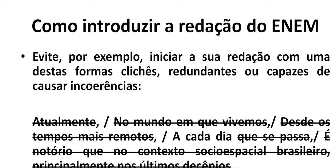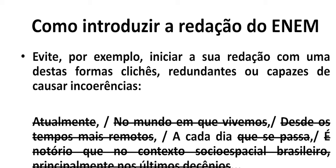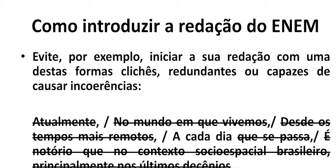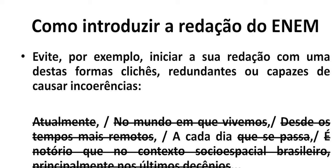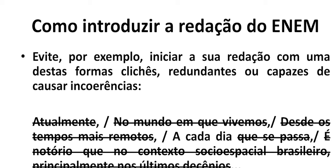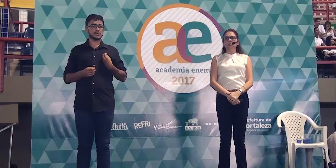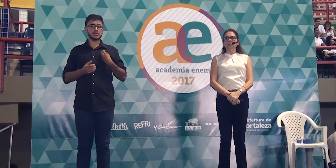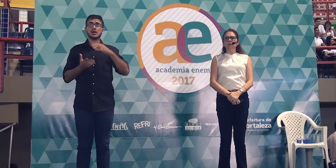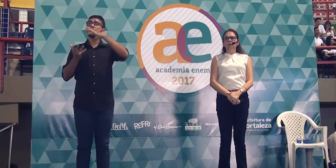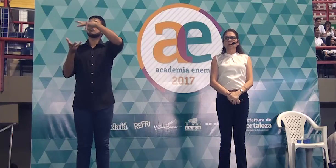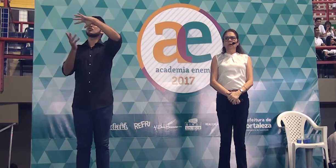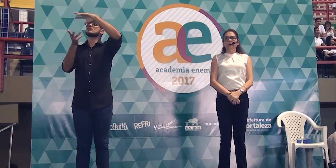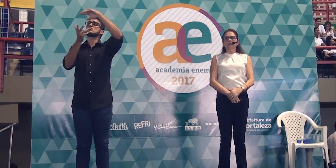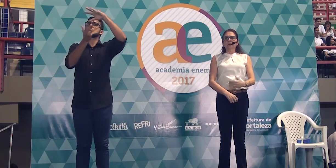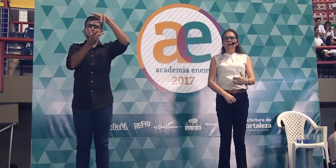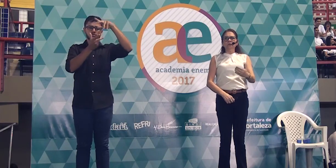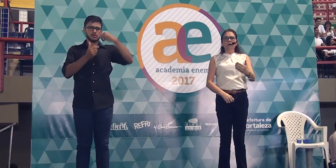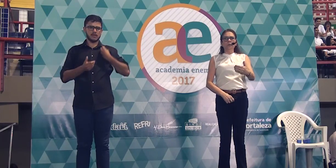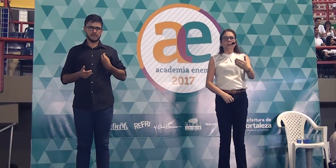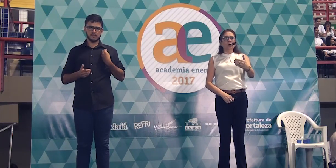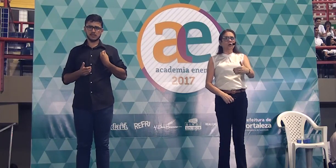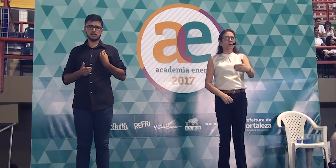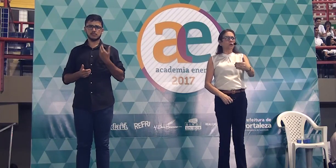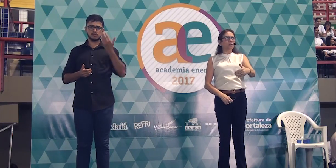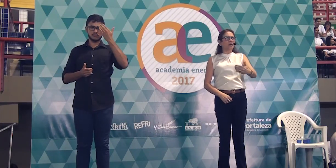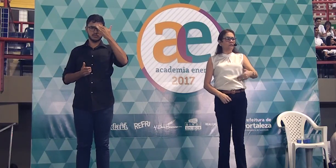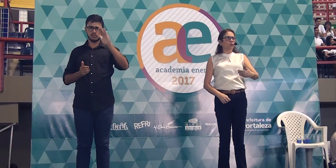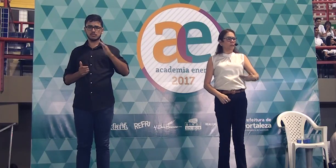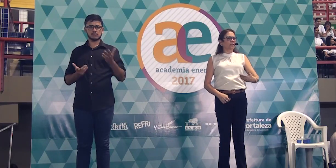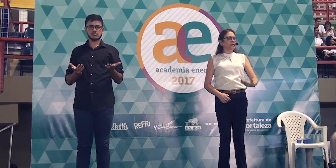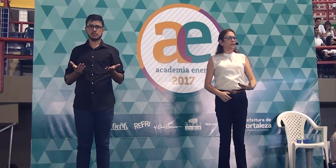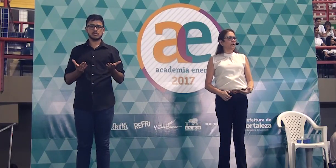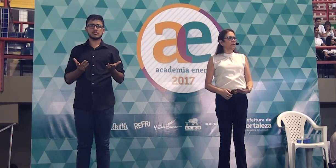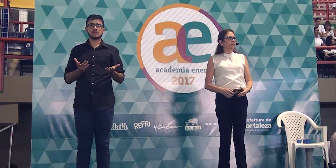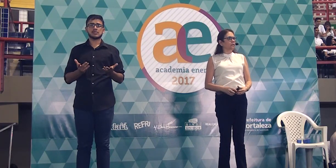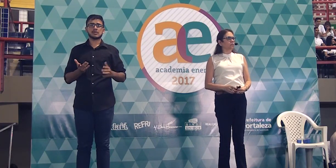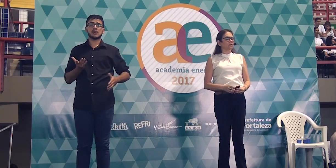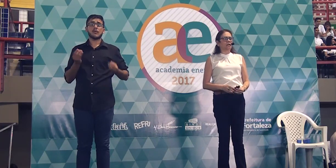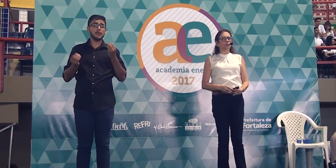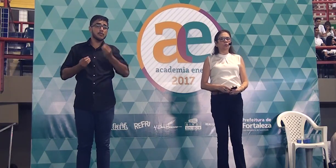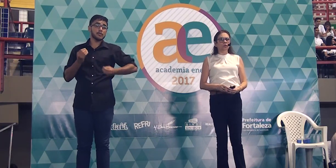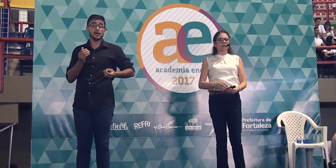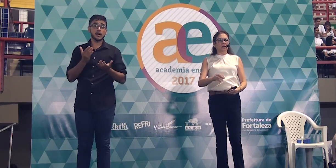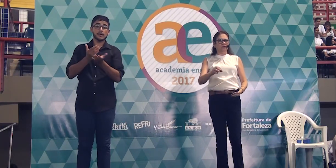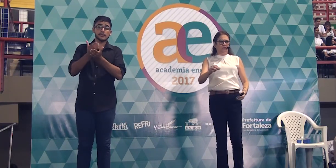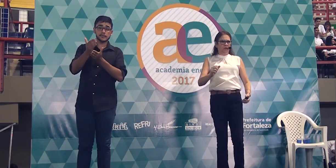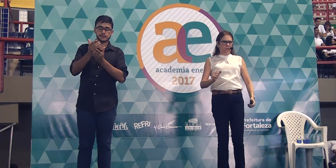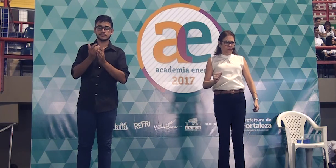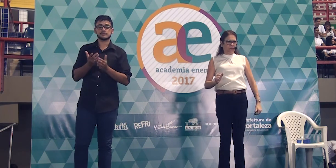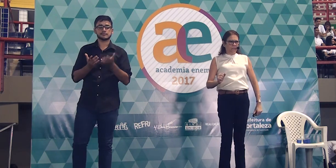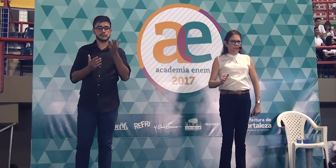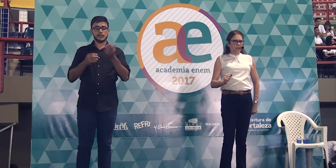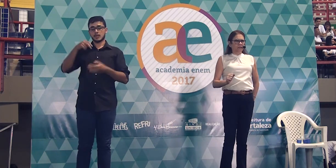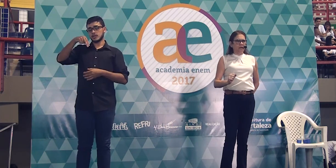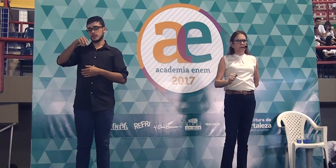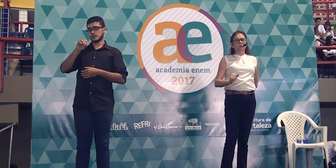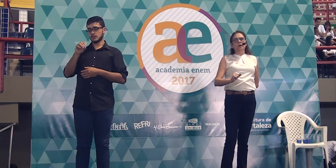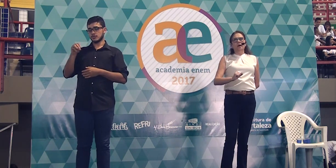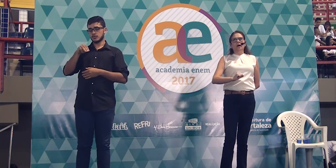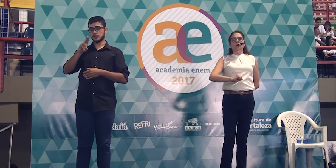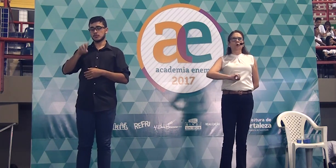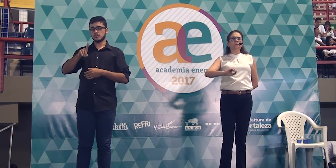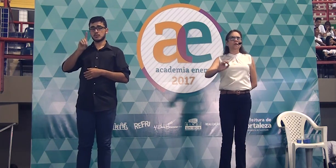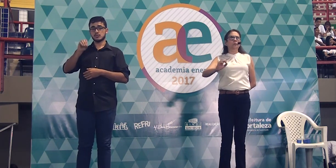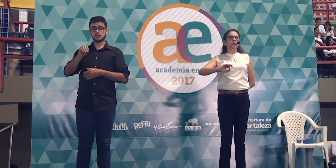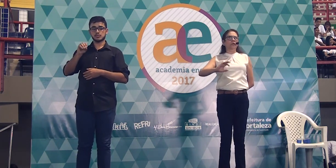se existe outro mundo. Então, eu não devo começar a minha redação dizendo, no mundo em que vivemos, certo?